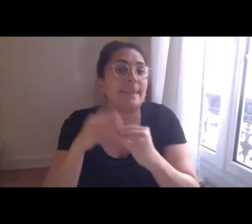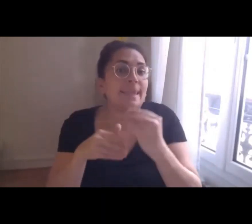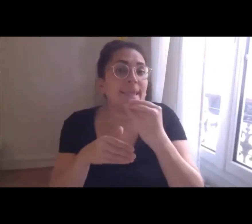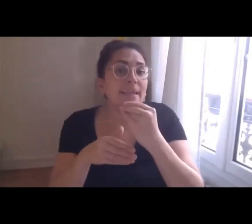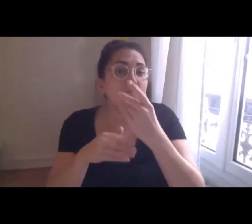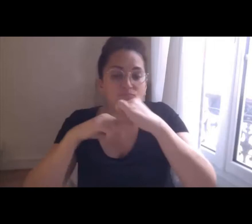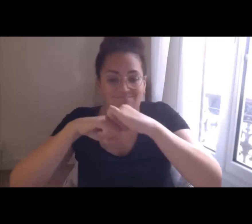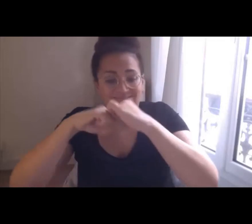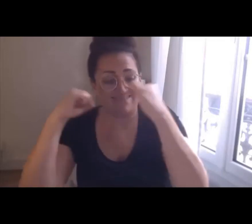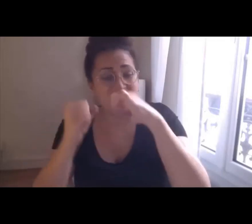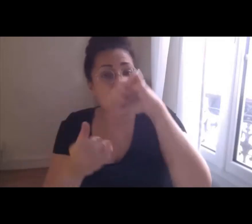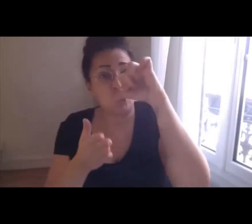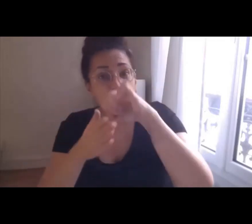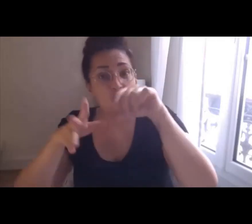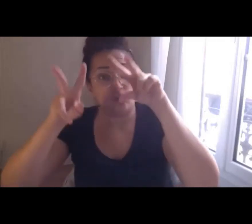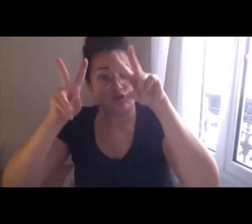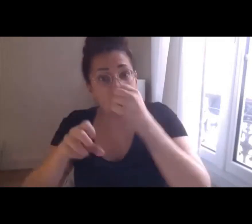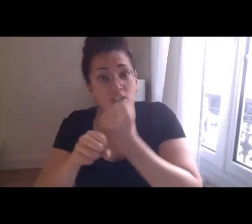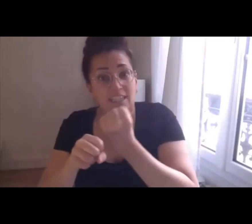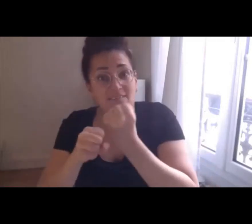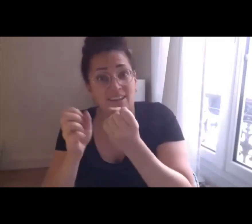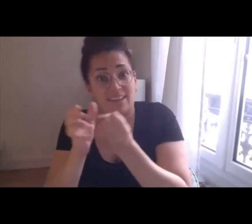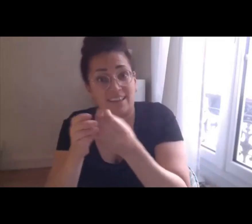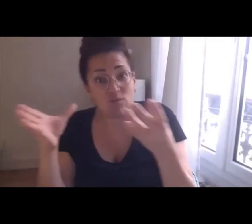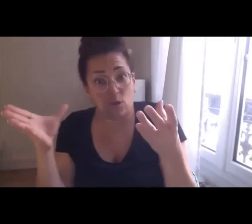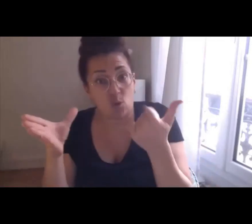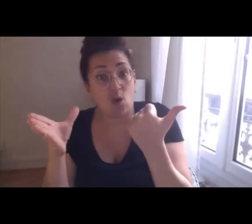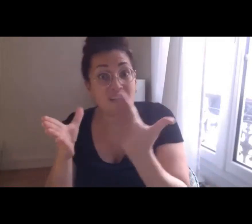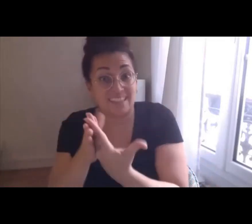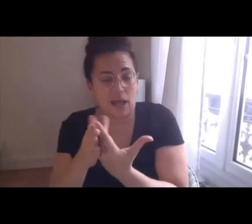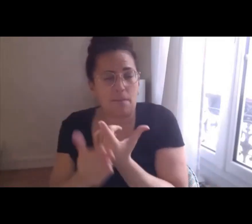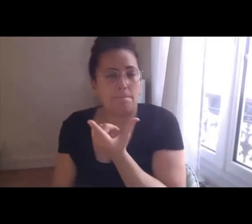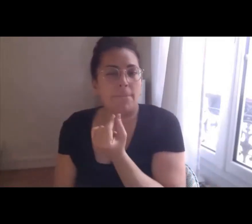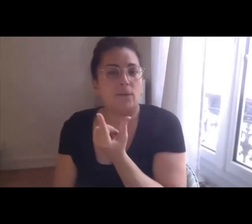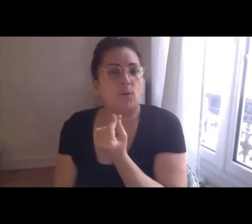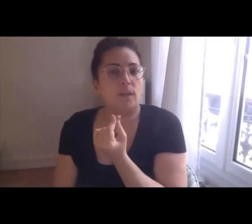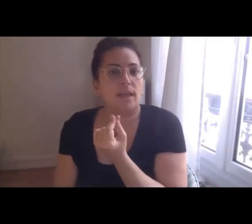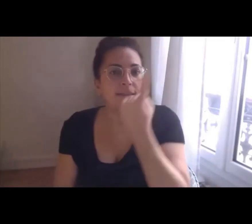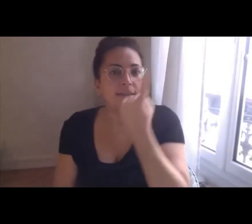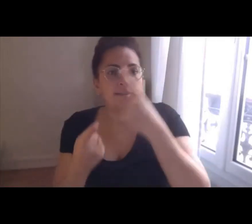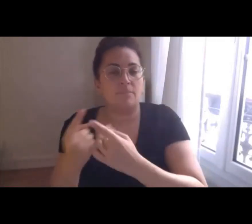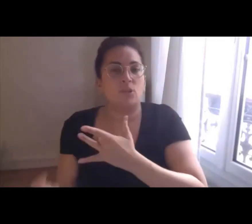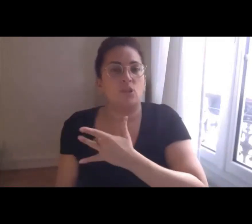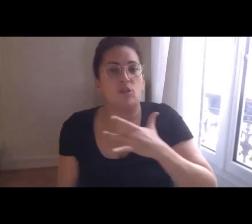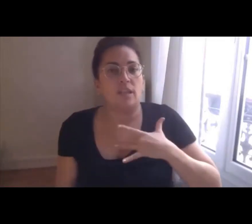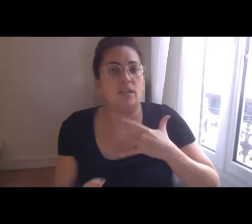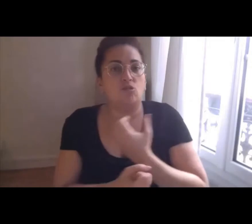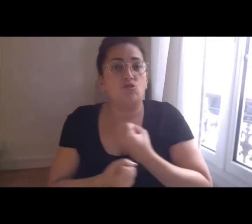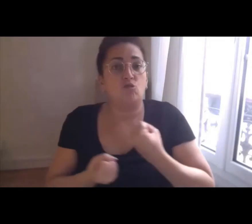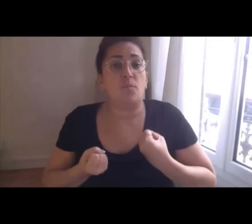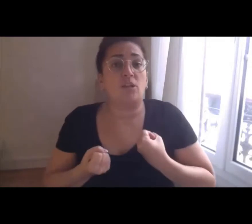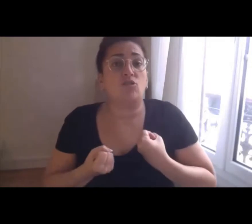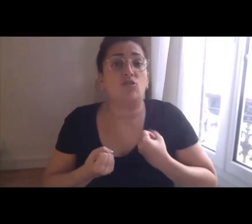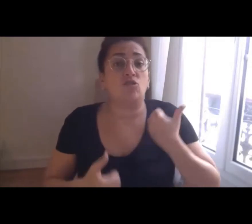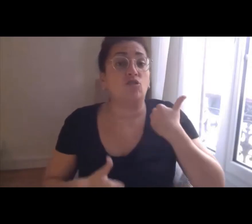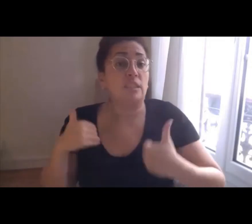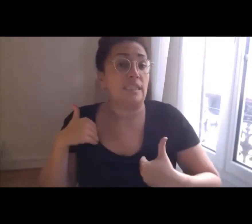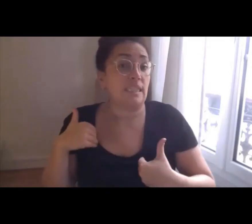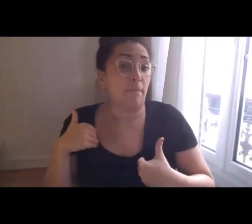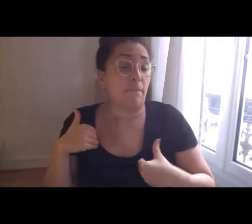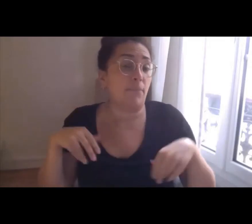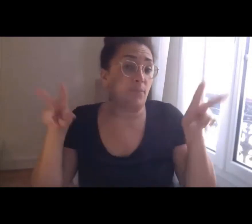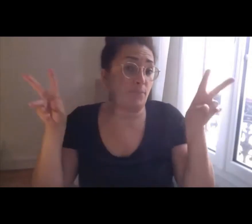le travail et le développement sur ces questions de santé, chômage, handicap. Et donc, ça nous permet aussi d'être